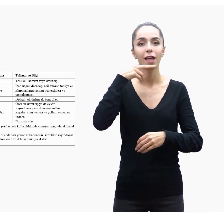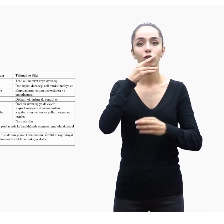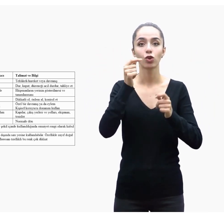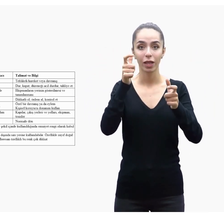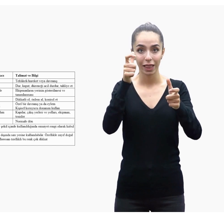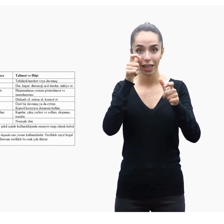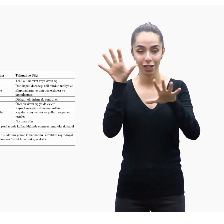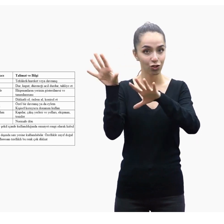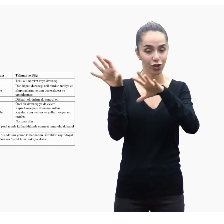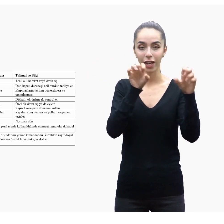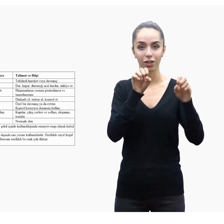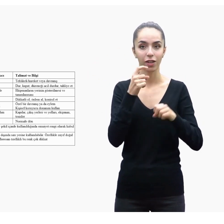çekicidir